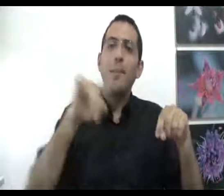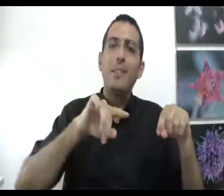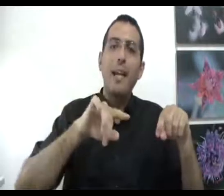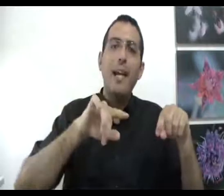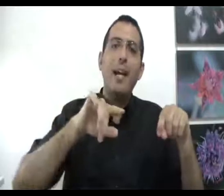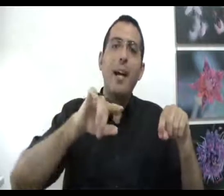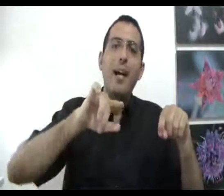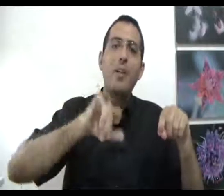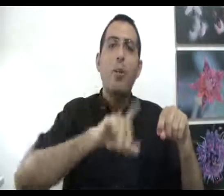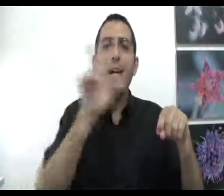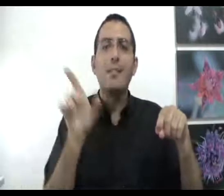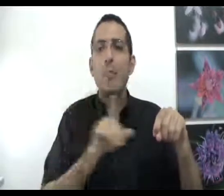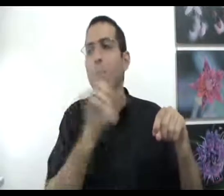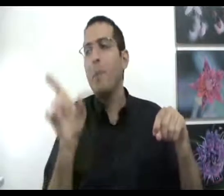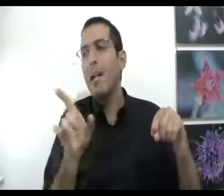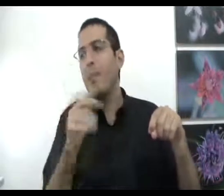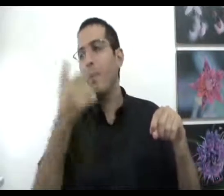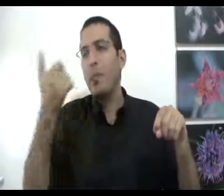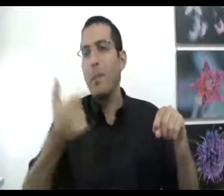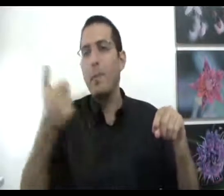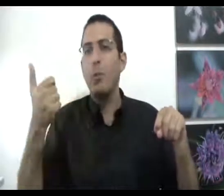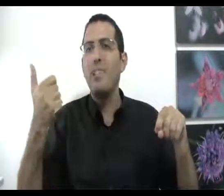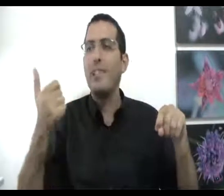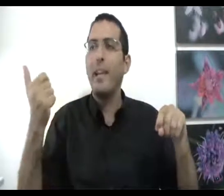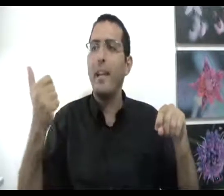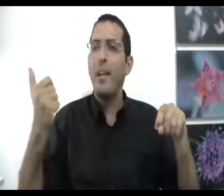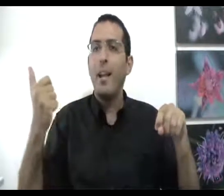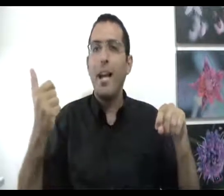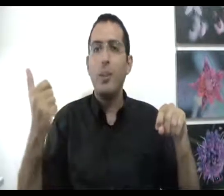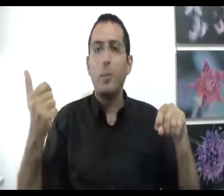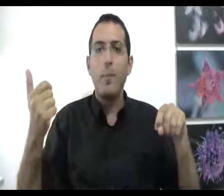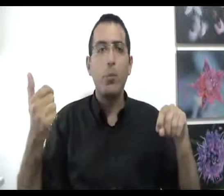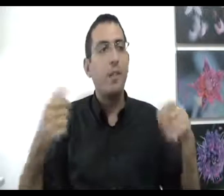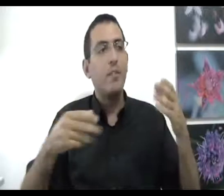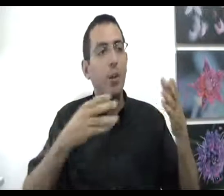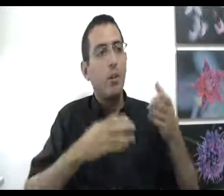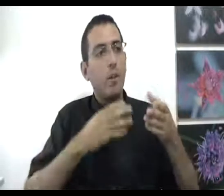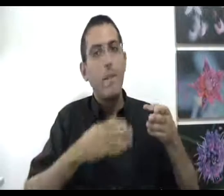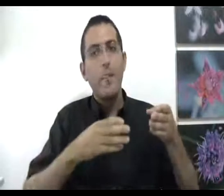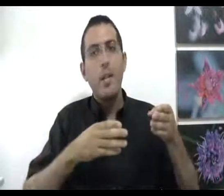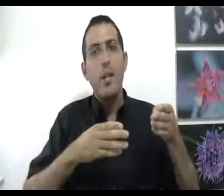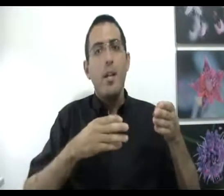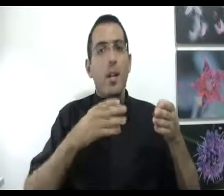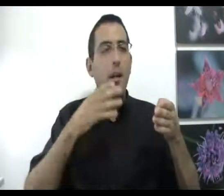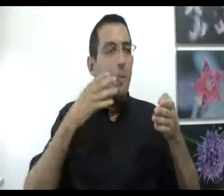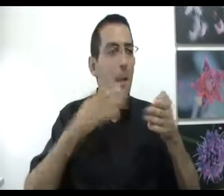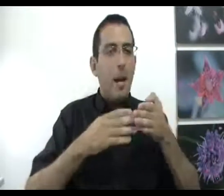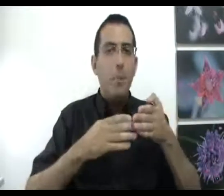מסתכל הנועץ המאומן בנקודת המבט שהוא מסתכל על הג'וקים לדוגמה תבדוק הוא